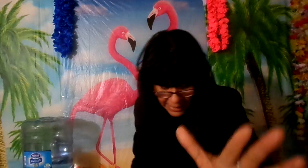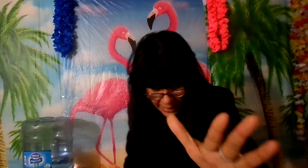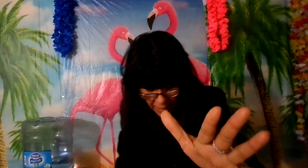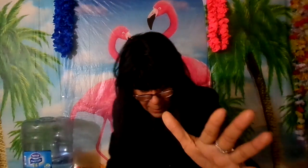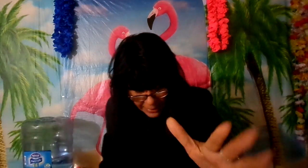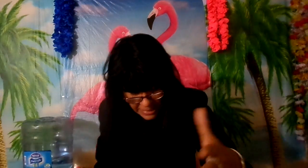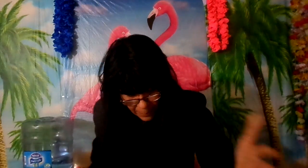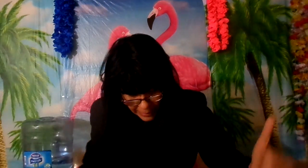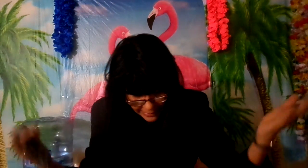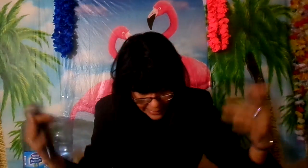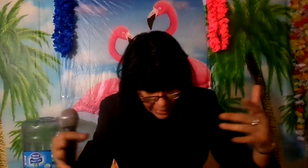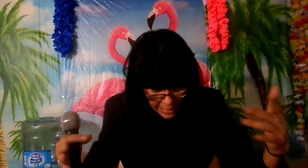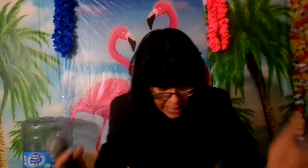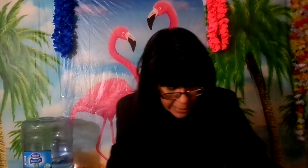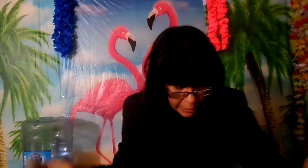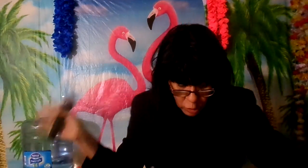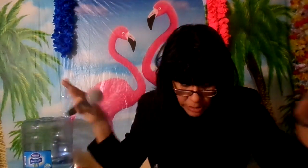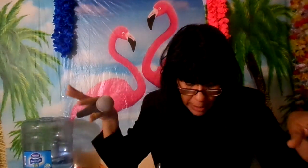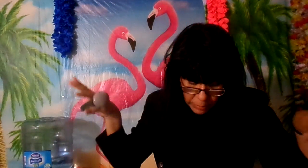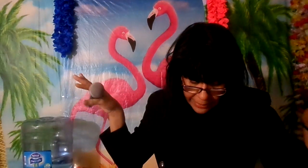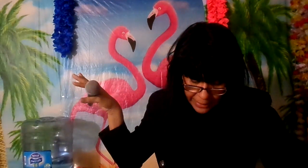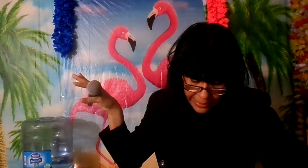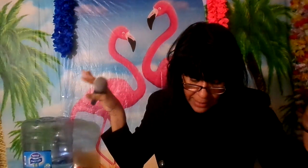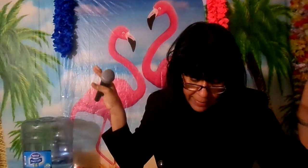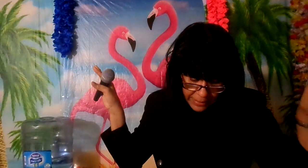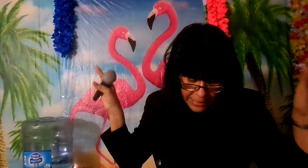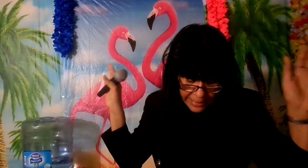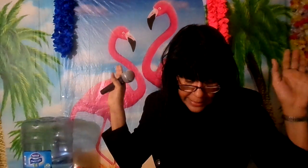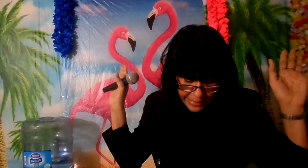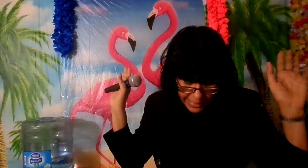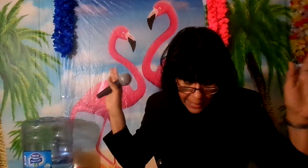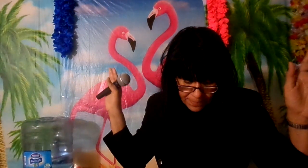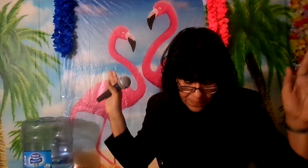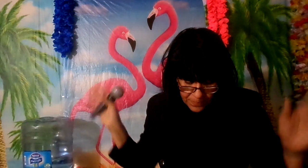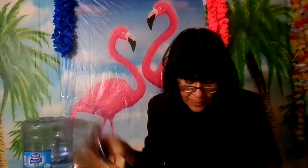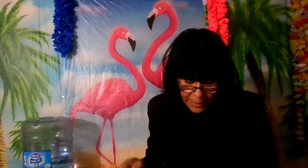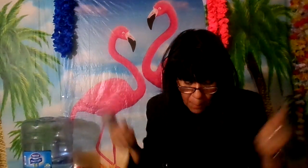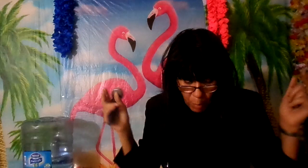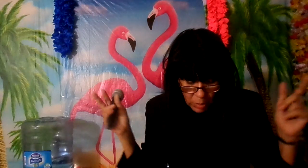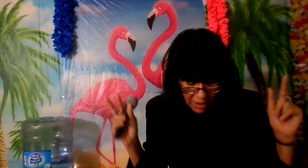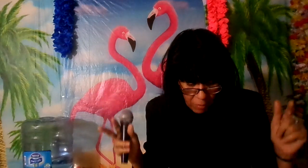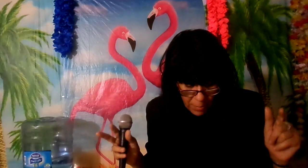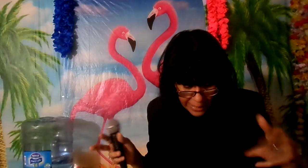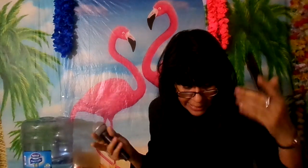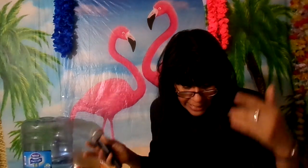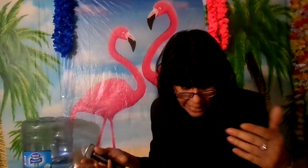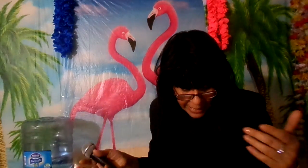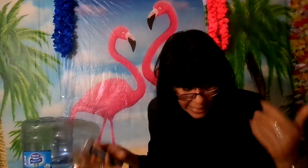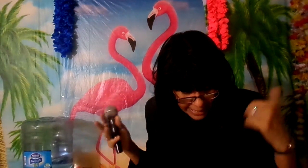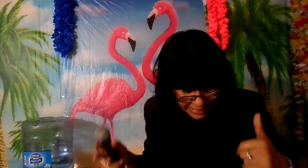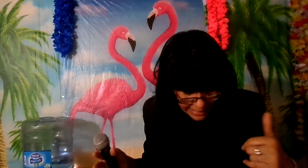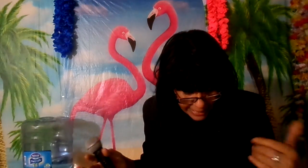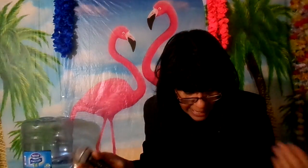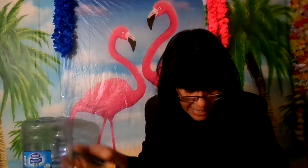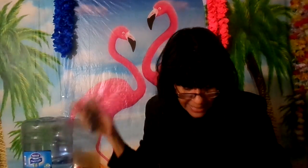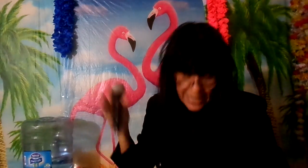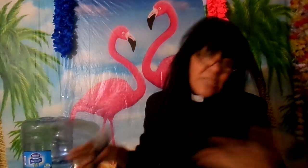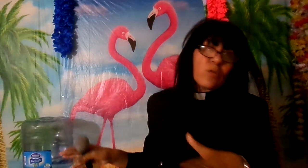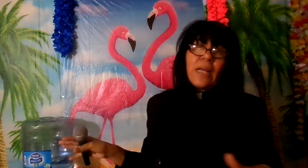claramente se puede entender que no será una estrella literal por la forma que ella era racional